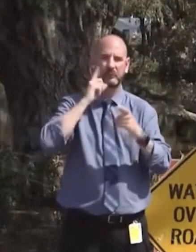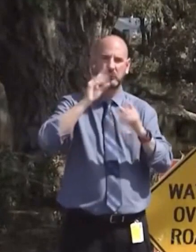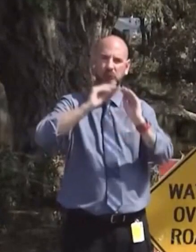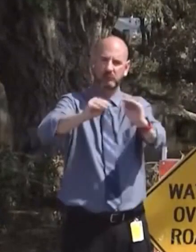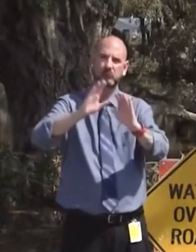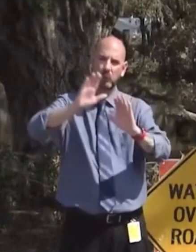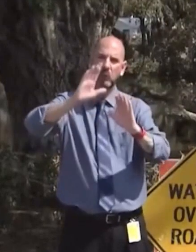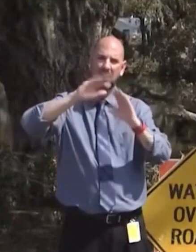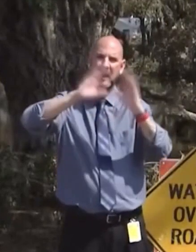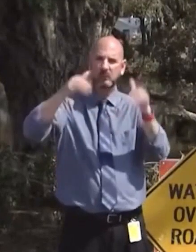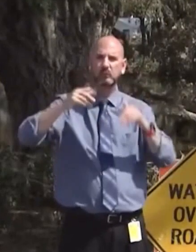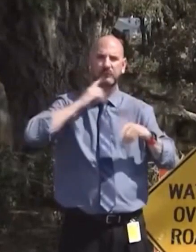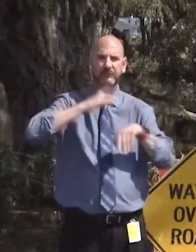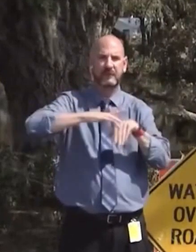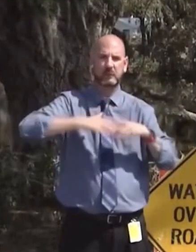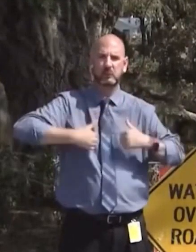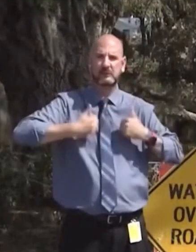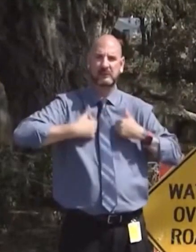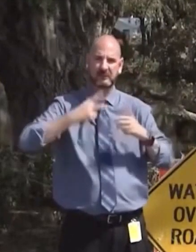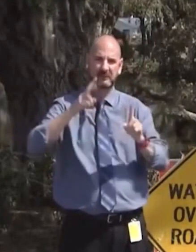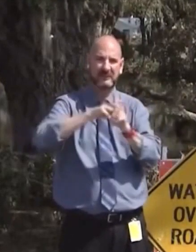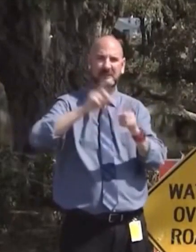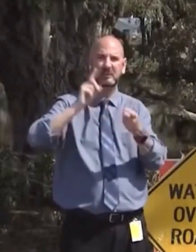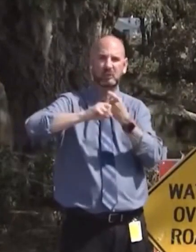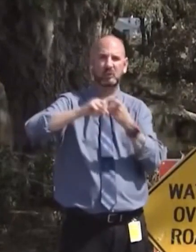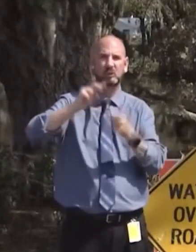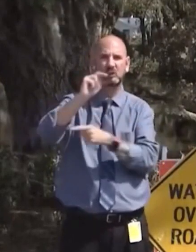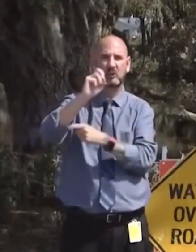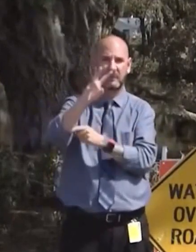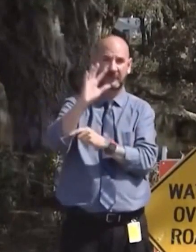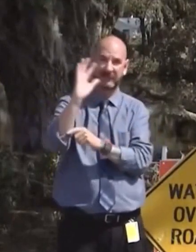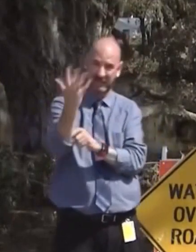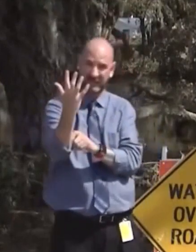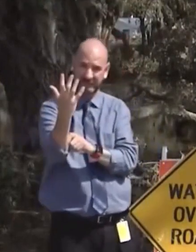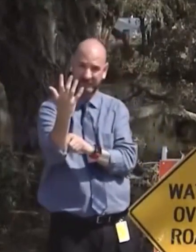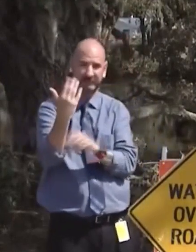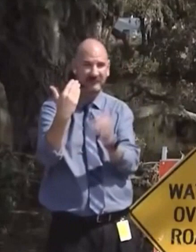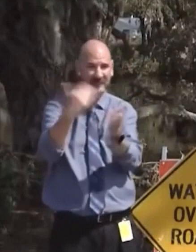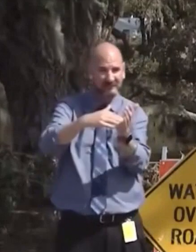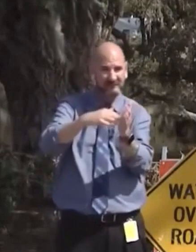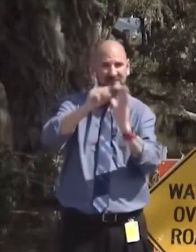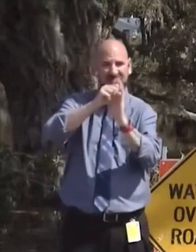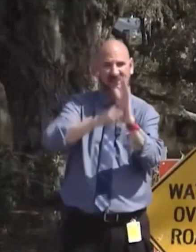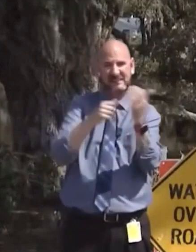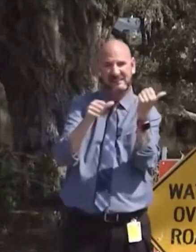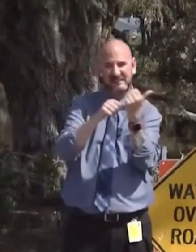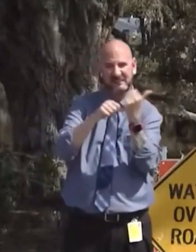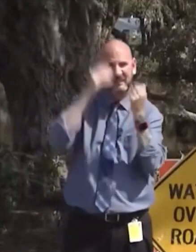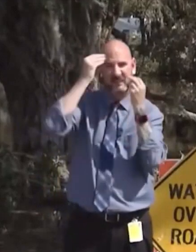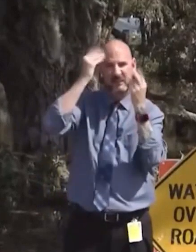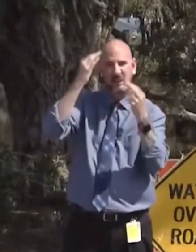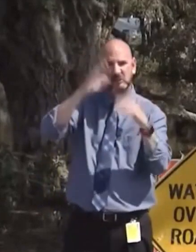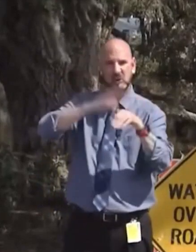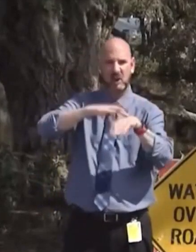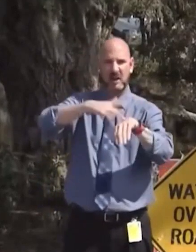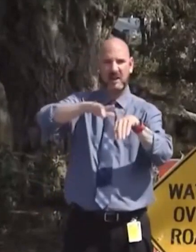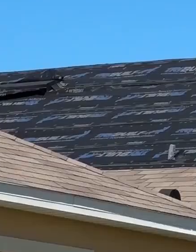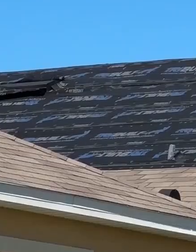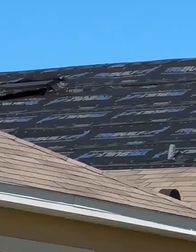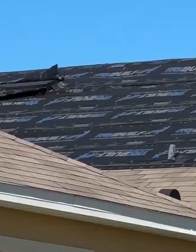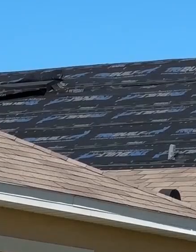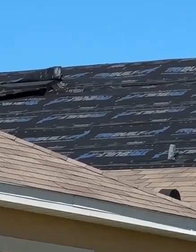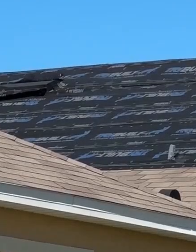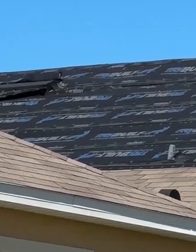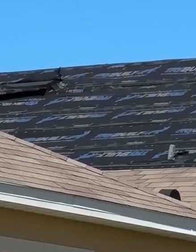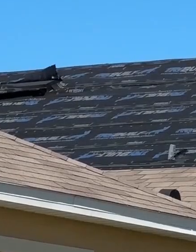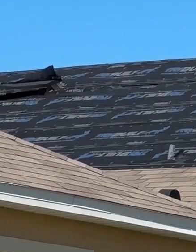Los residentes que sean elegibles pueden inscribirse hasta el martes 5 de noviembre y luego iremos hasta su casa a realizar la instalación.